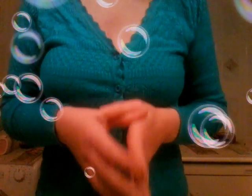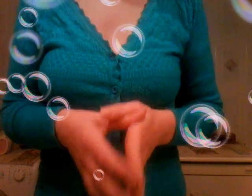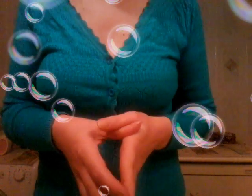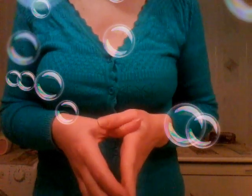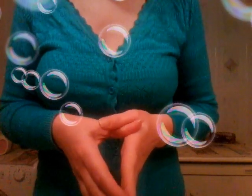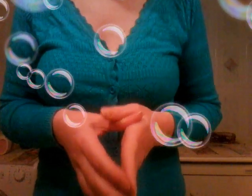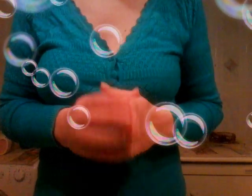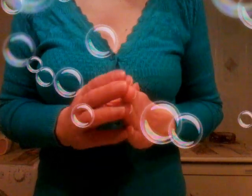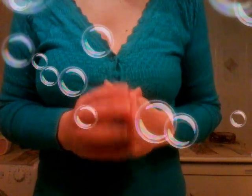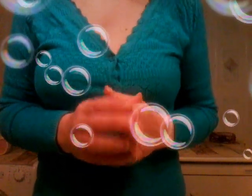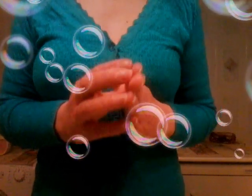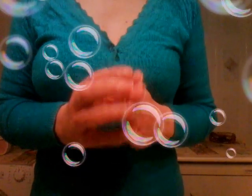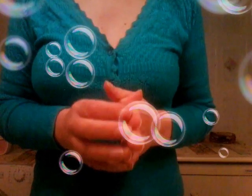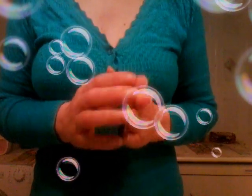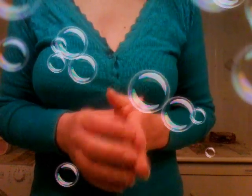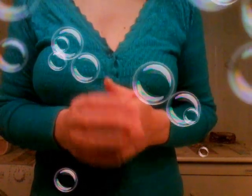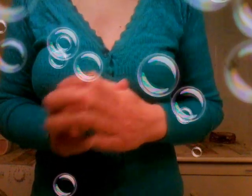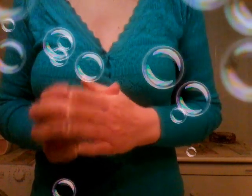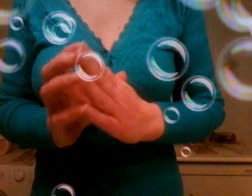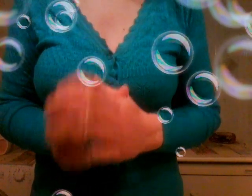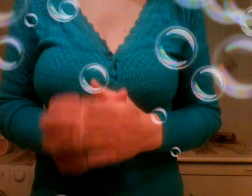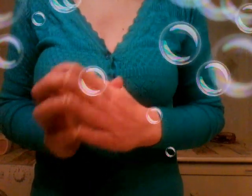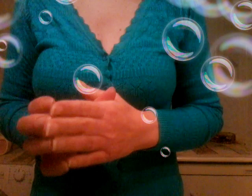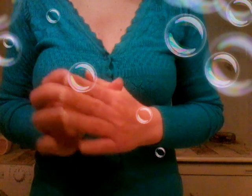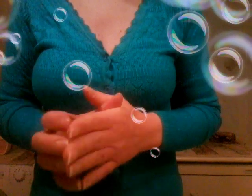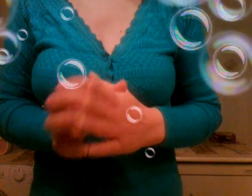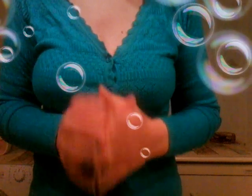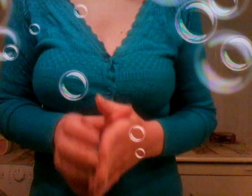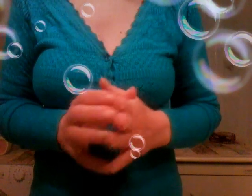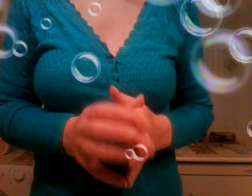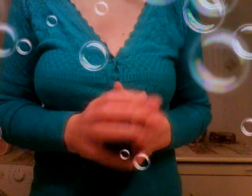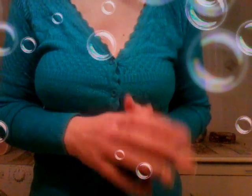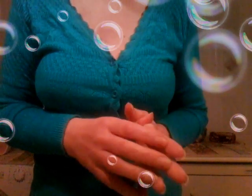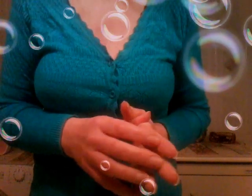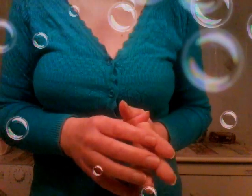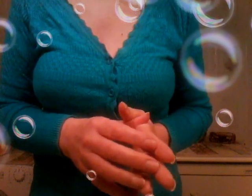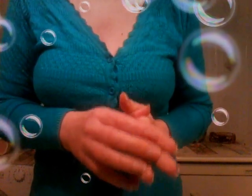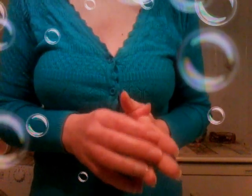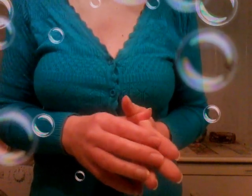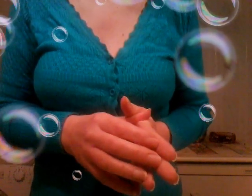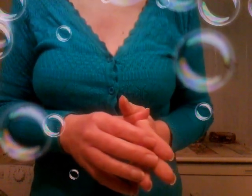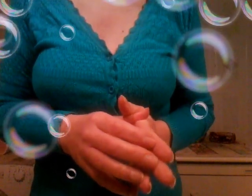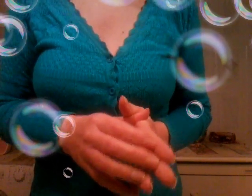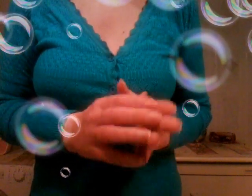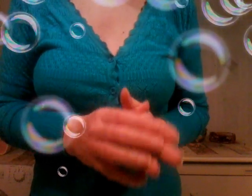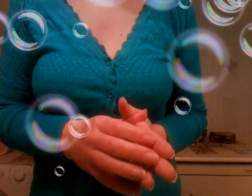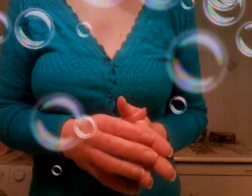però però datemi la libertà né di pensarla come mi pare giusto c'è libertà di